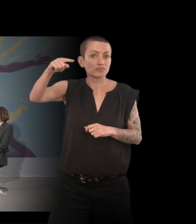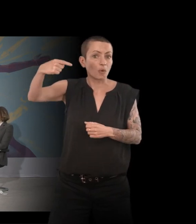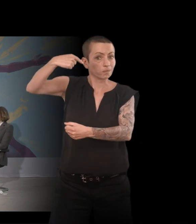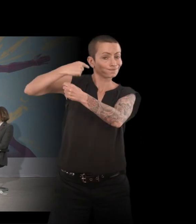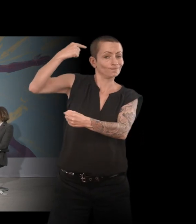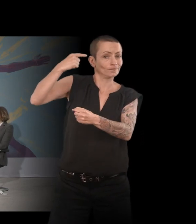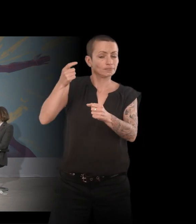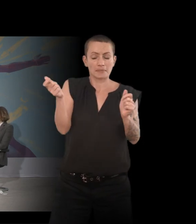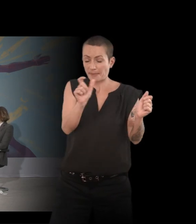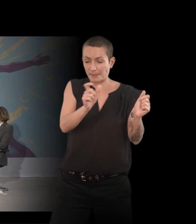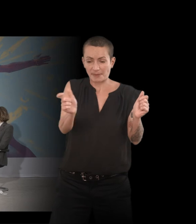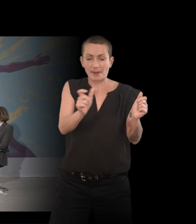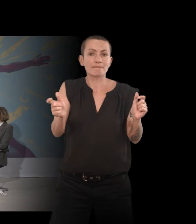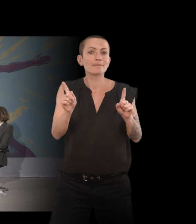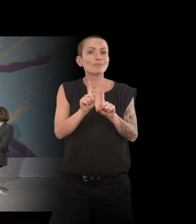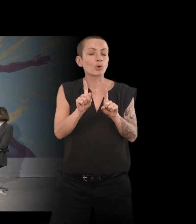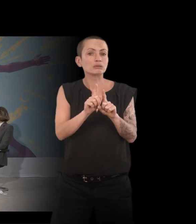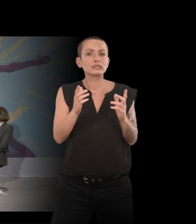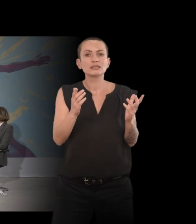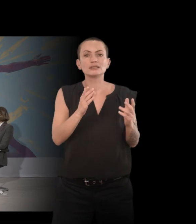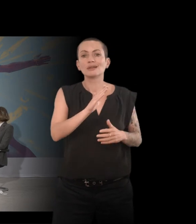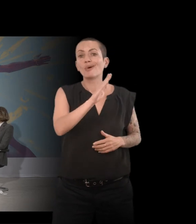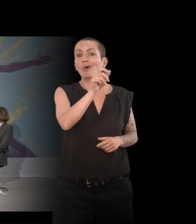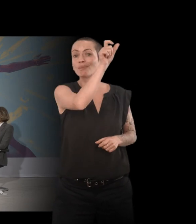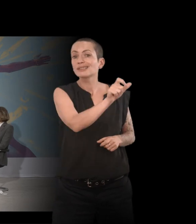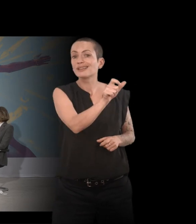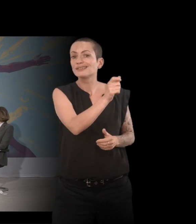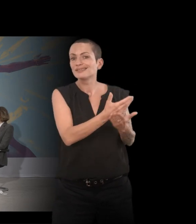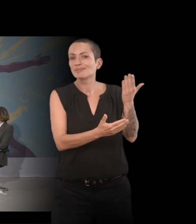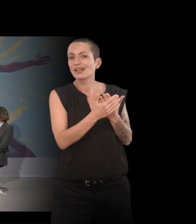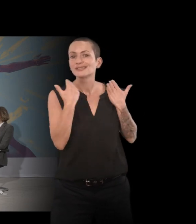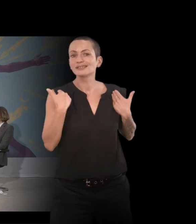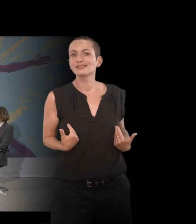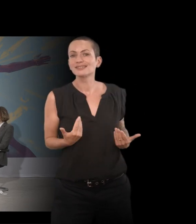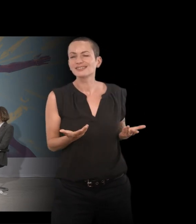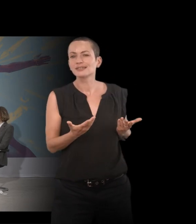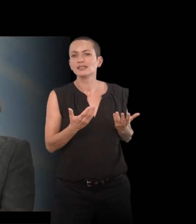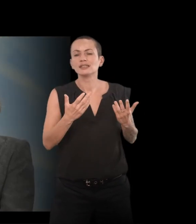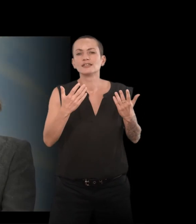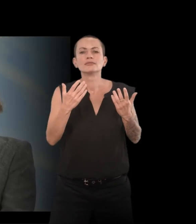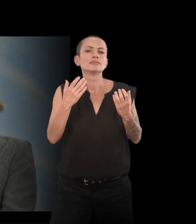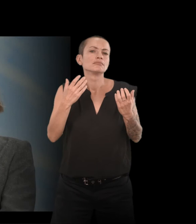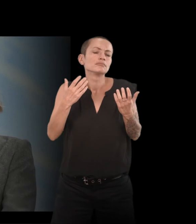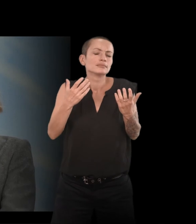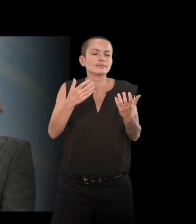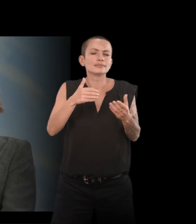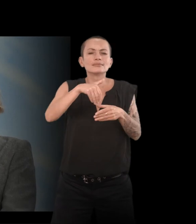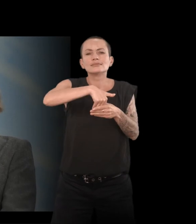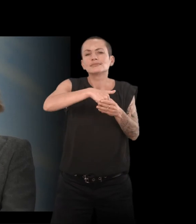Le fait aussi d'utiliser, d'avoir recours à d'autres pour parler de soi, parce que je pense que la plupart des amis que je convoque dedans,'est parce que, voilà,